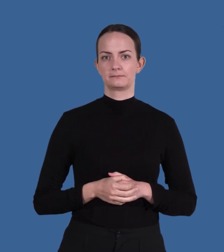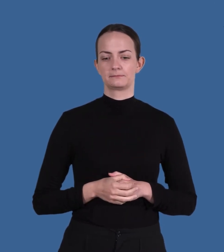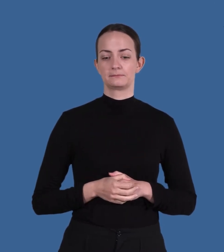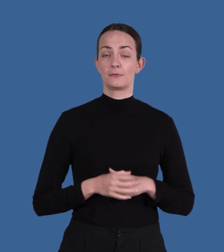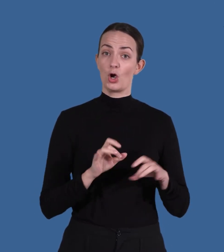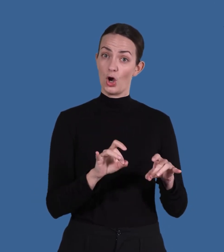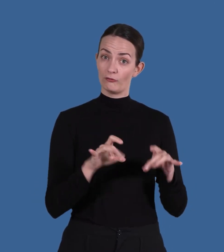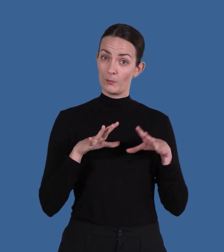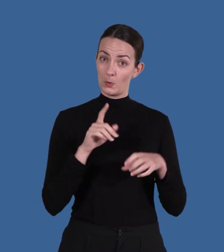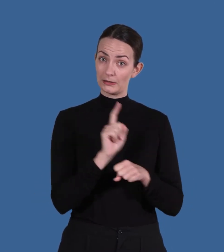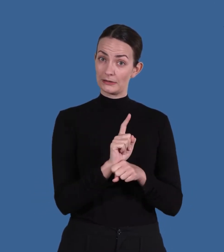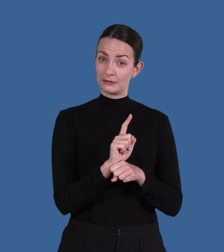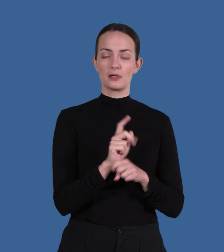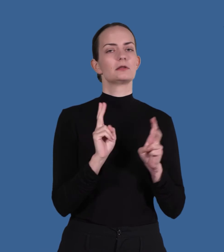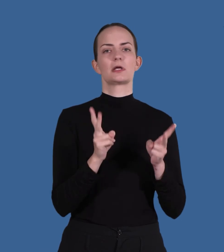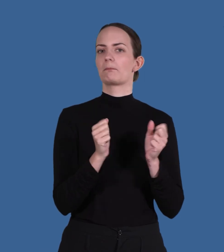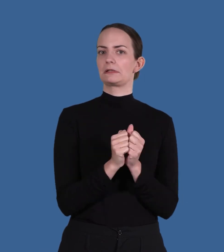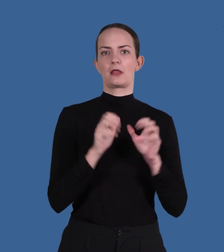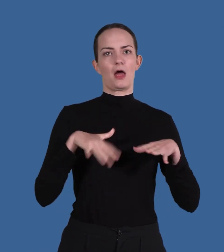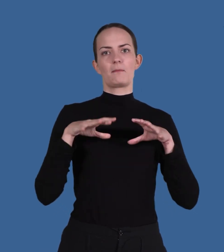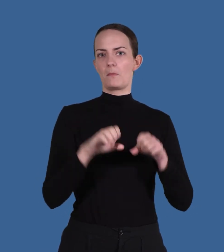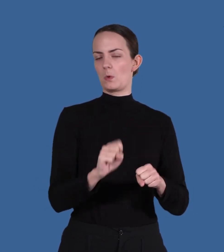Du bokar av tiden på samma sätt som du bokade den